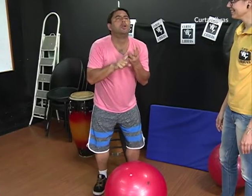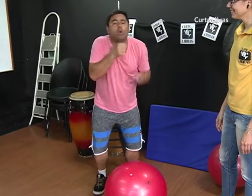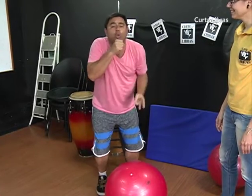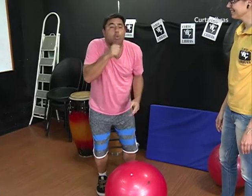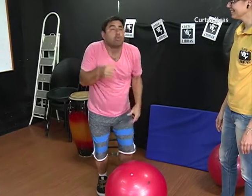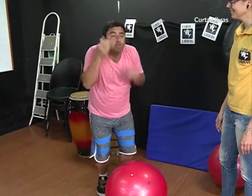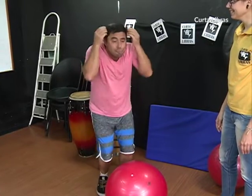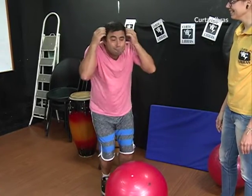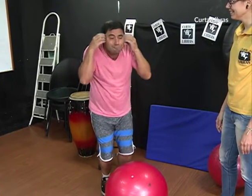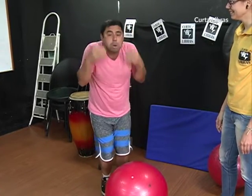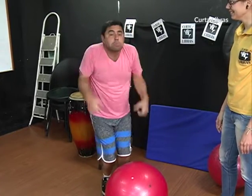no barril.